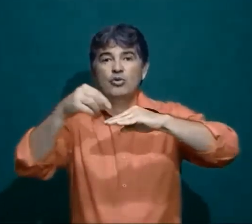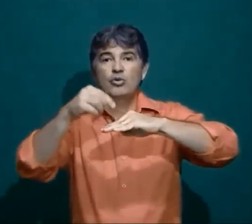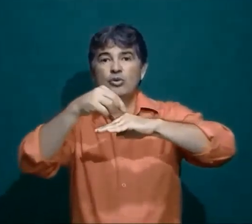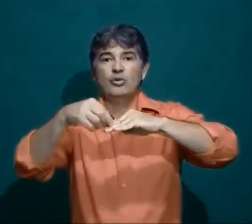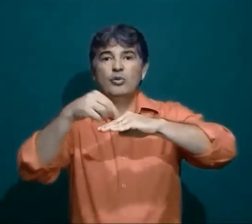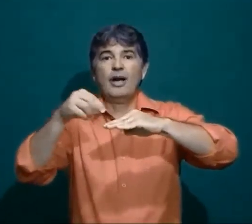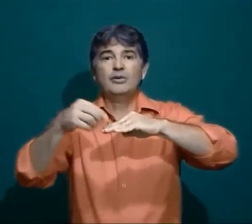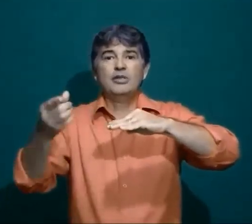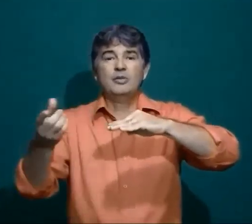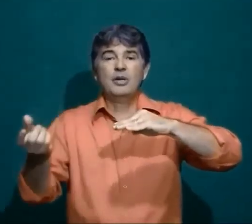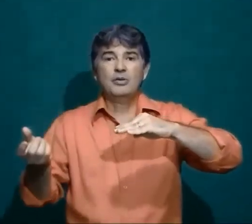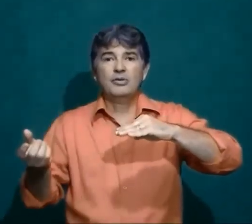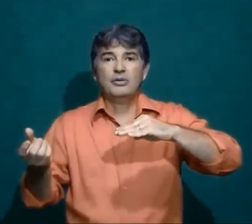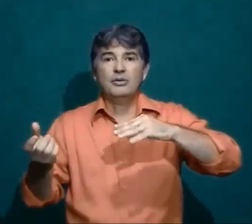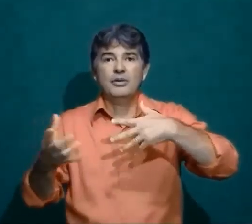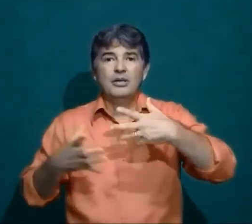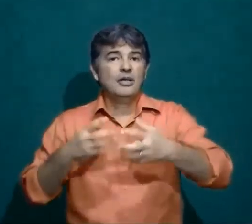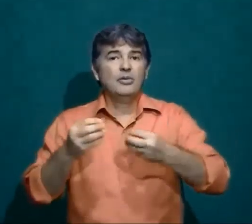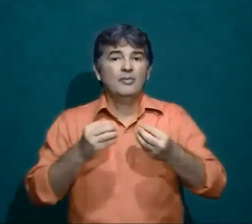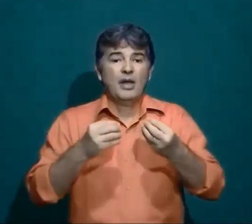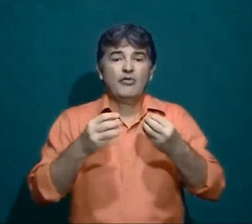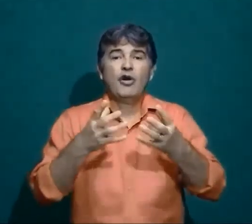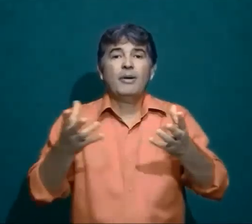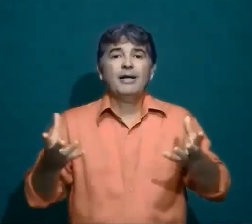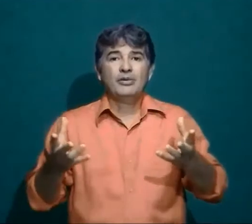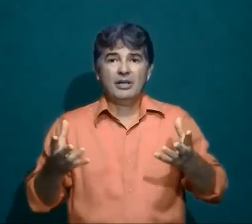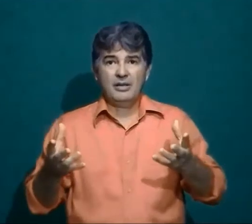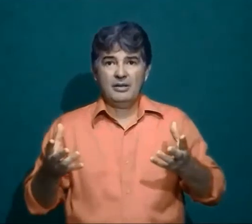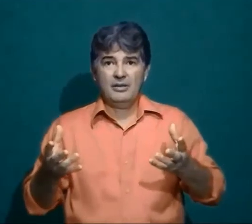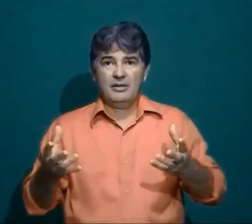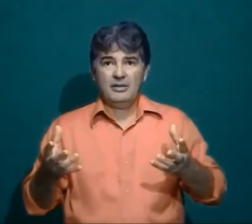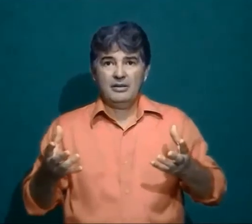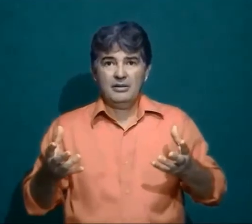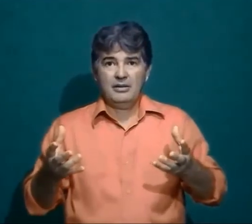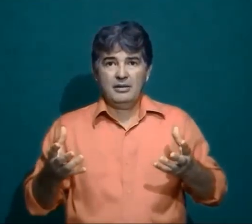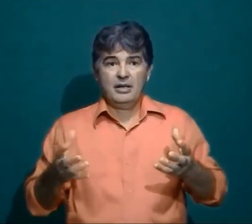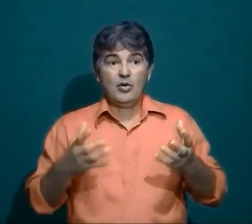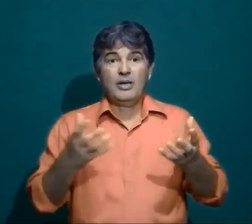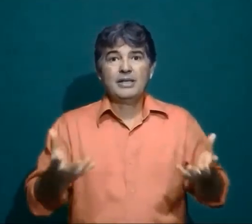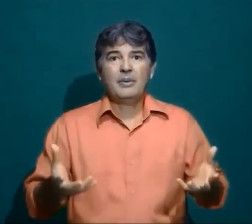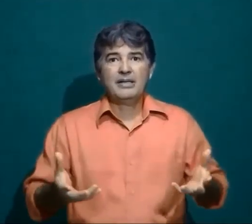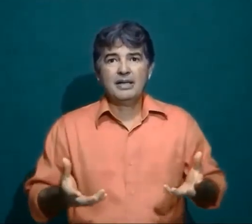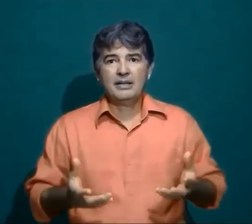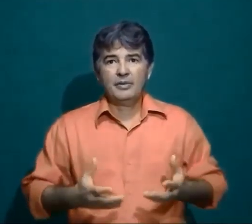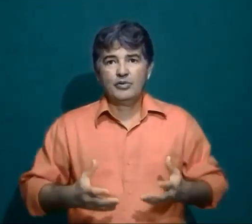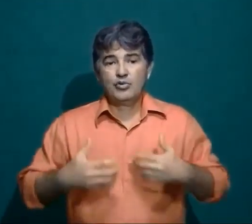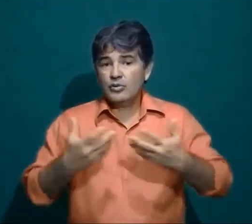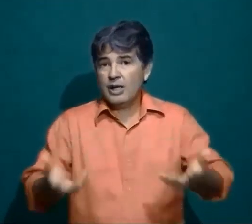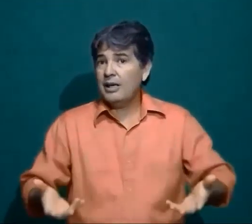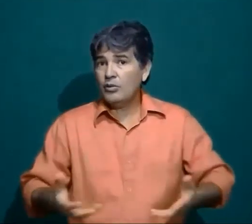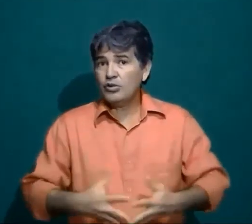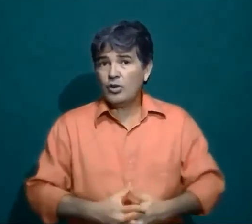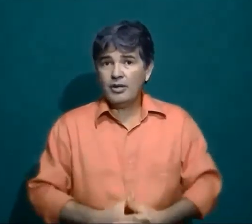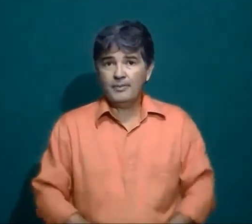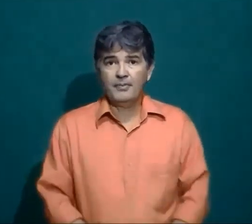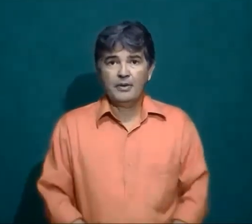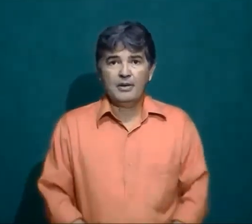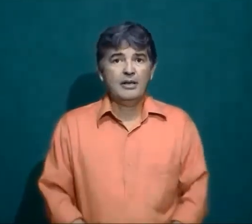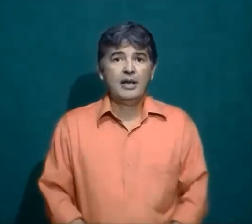Do caso dos espinhos Então é o formato dele É como ele se apresenta para o surdo E aí ele constrói Ele dá